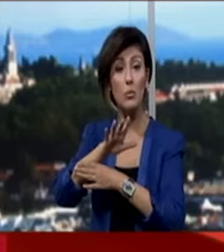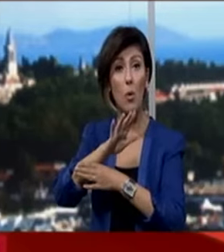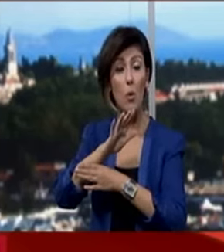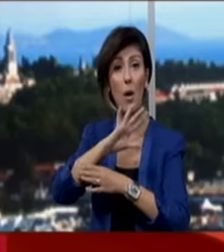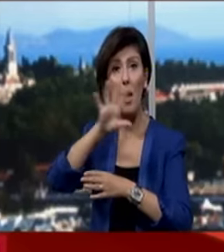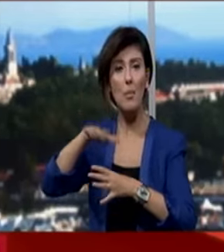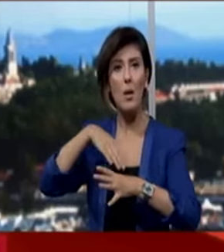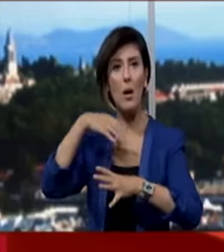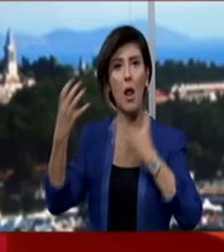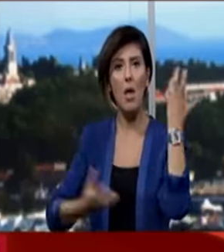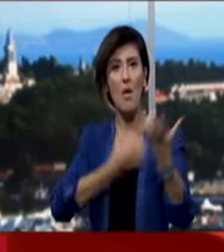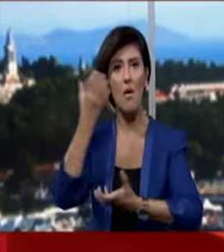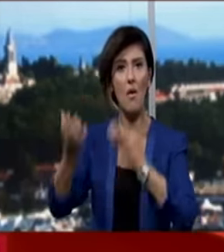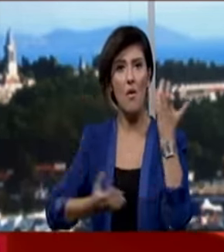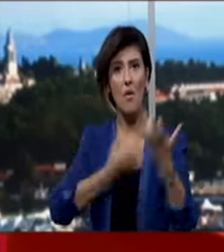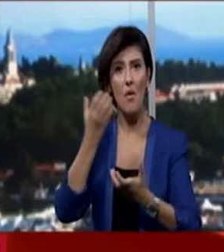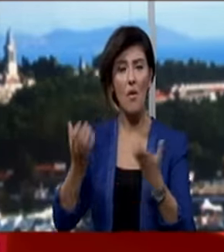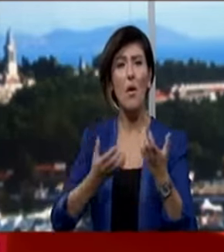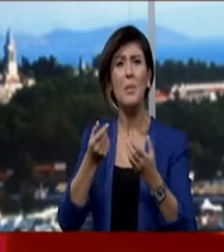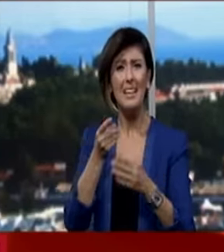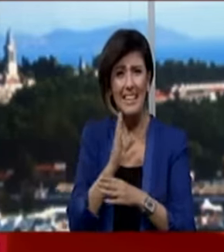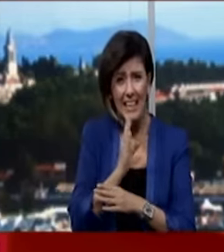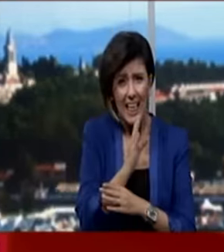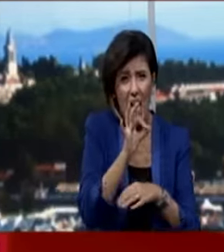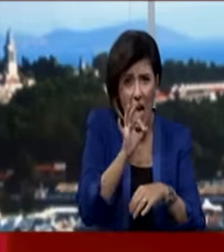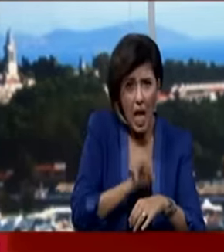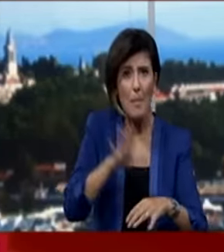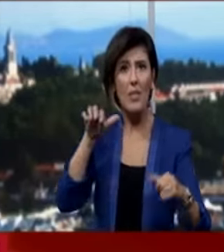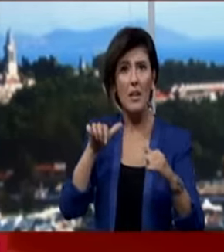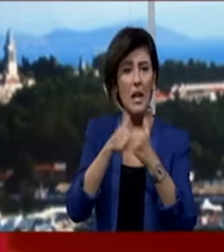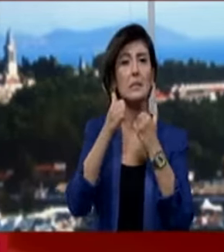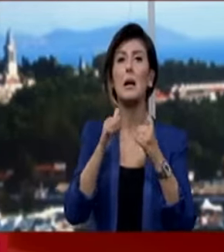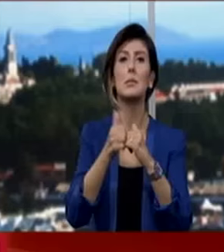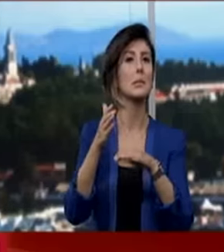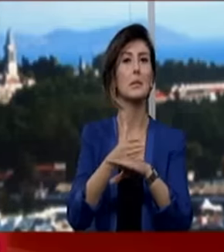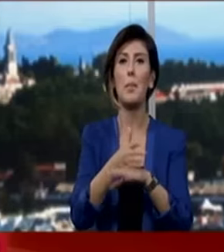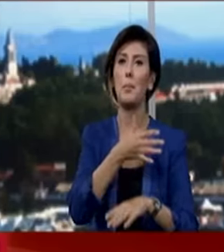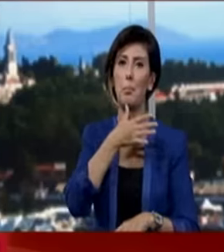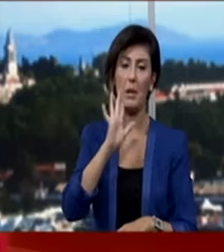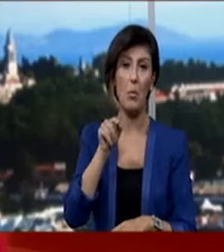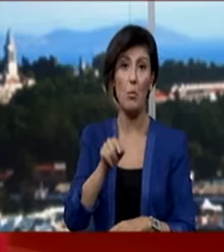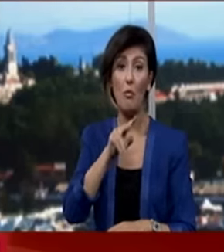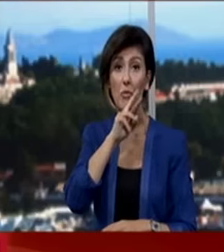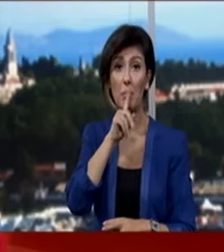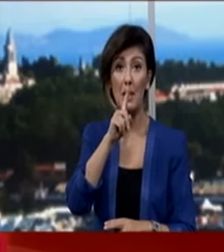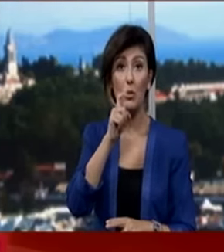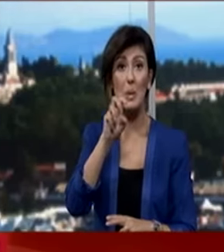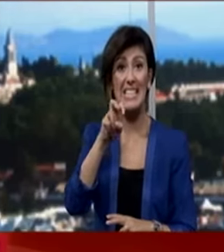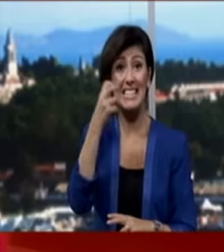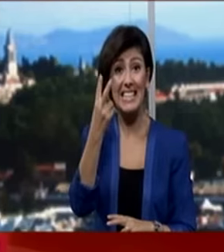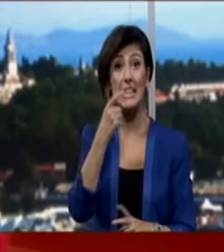Otobüs yola koyulduktan kısa süre sonra meydana gelen kazanın sebebi henüz bilinmiyor. Bu Fransa'da 1982